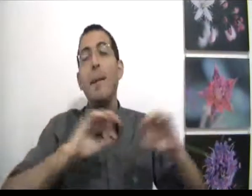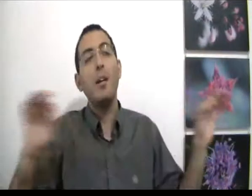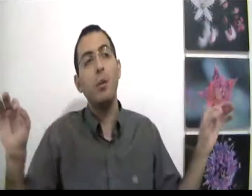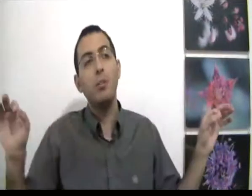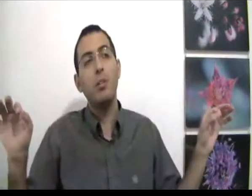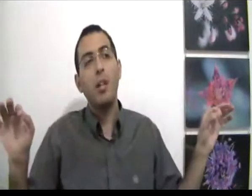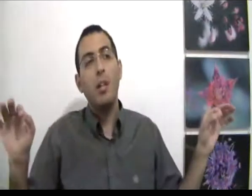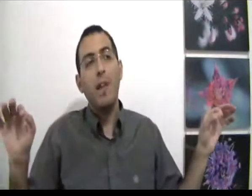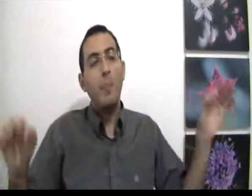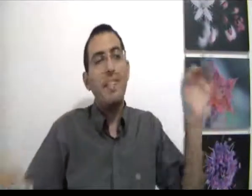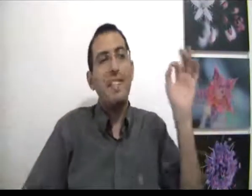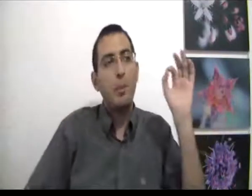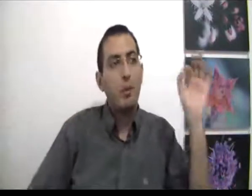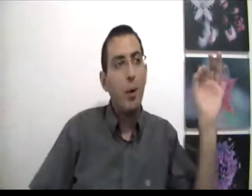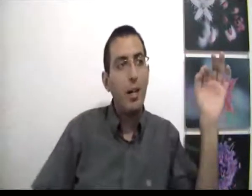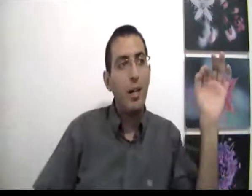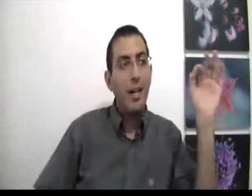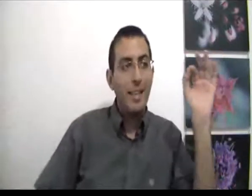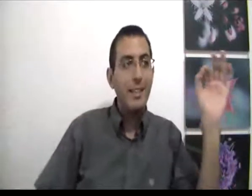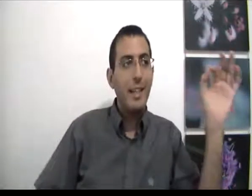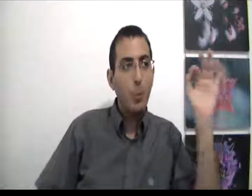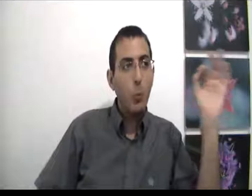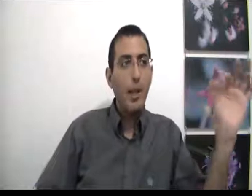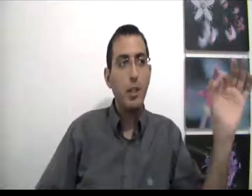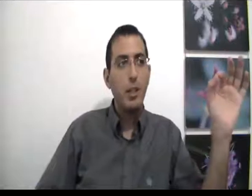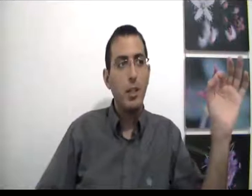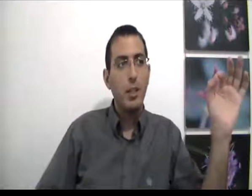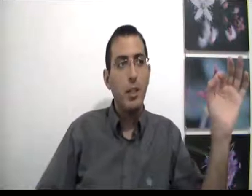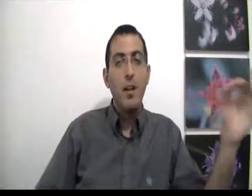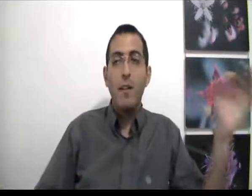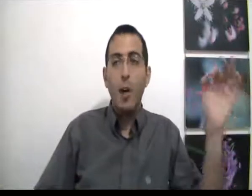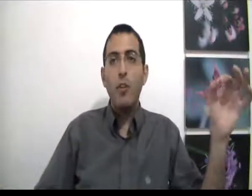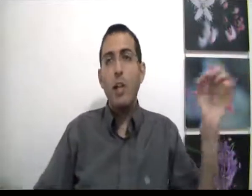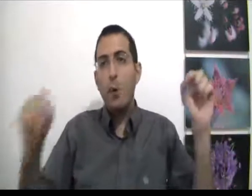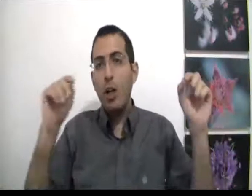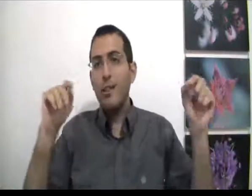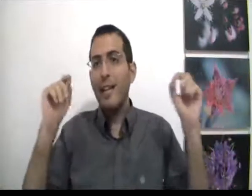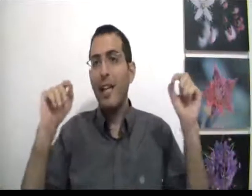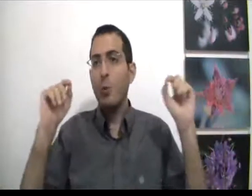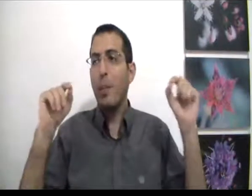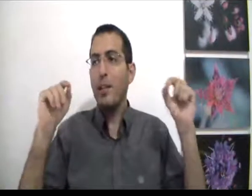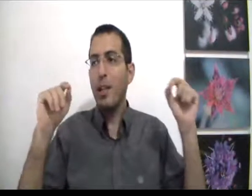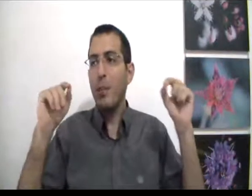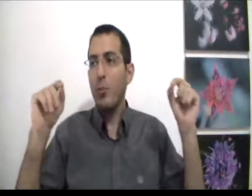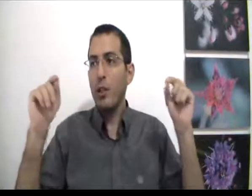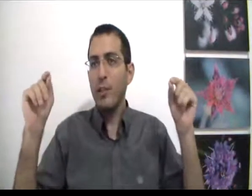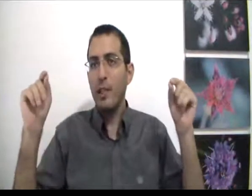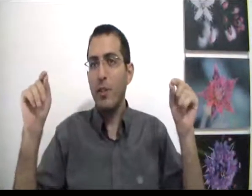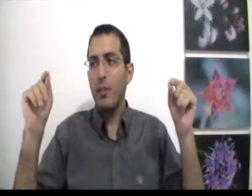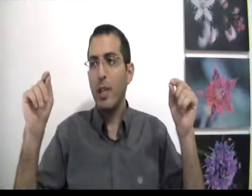-100%. אבל מי זה זה spelled Pharaoh השכל המוגבל שלך ויכול להיות שלמראש השכל המוגבל שלך בטוח שזה יוביל אותך